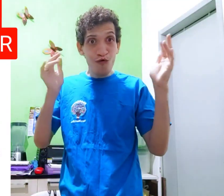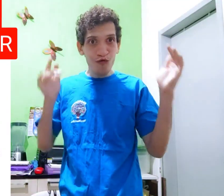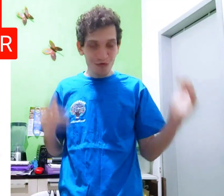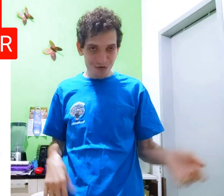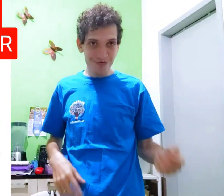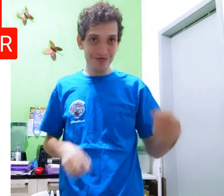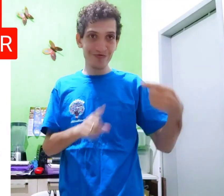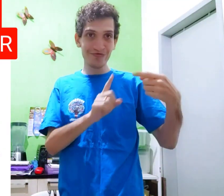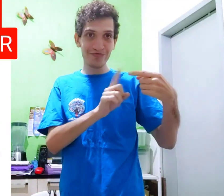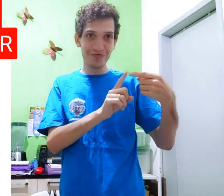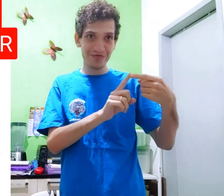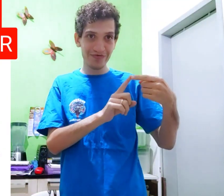VAAAAAAA!